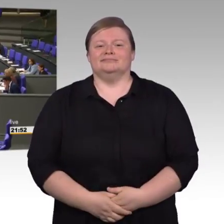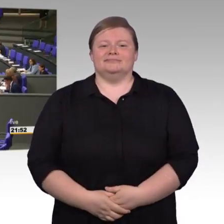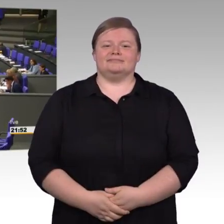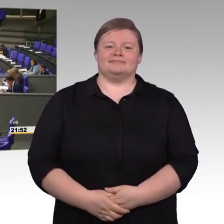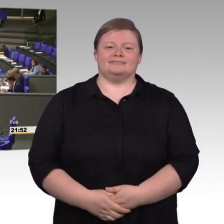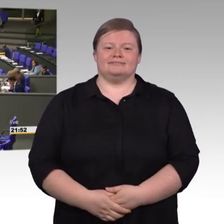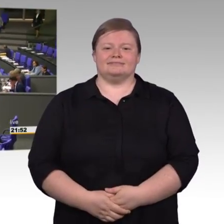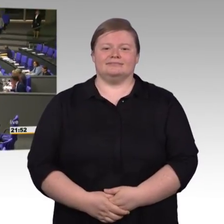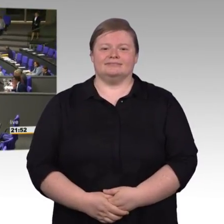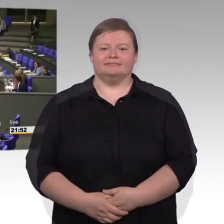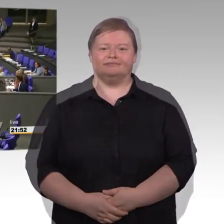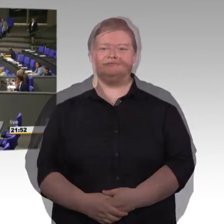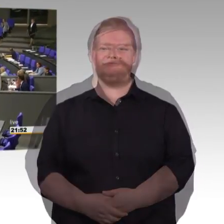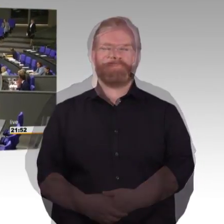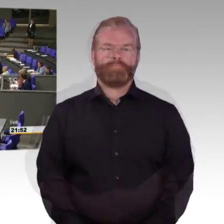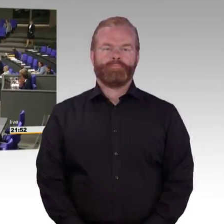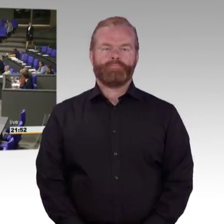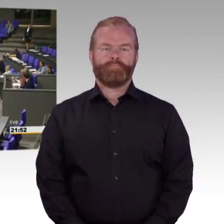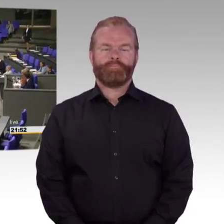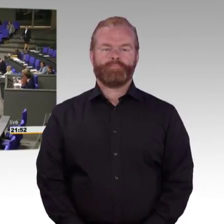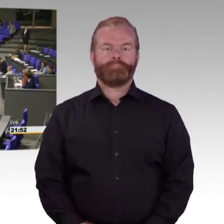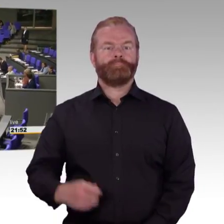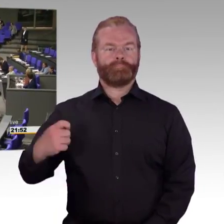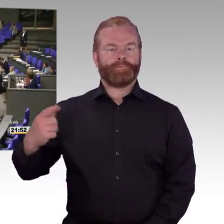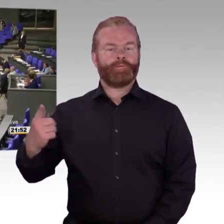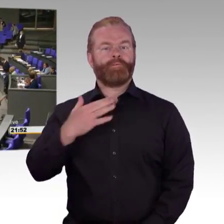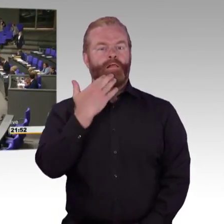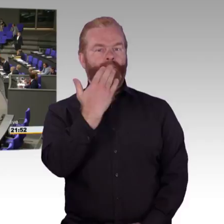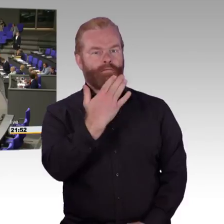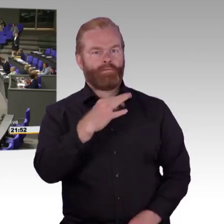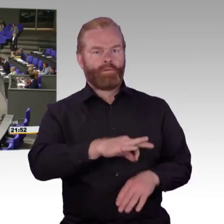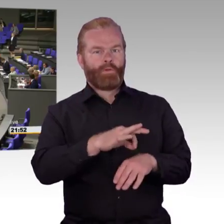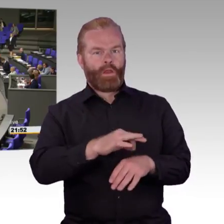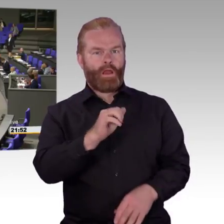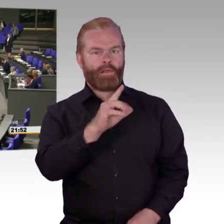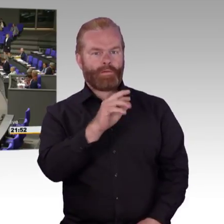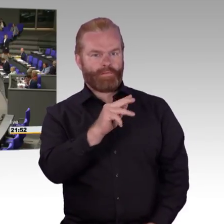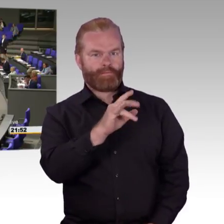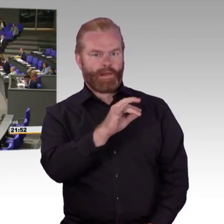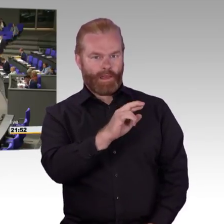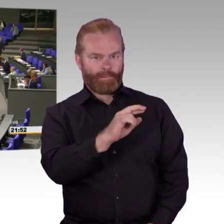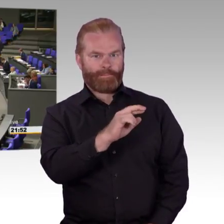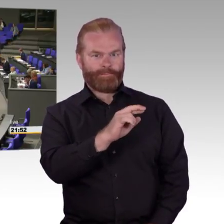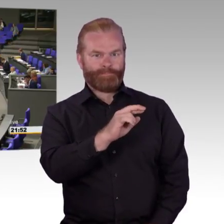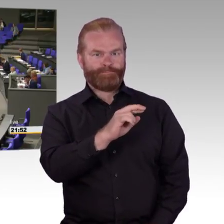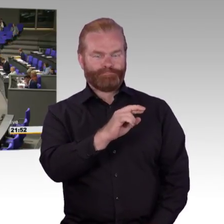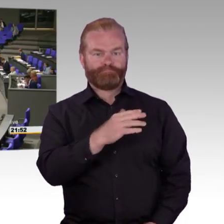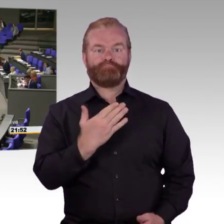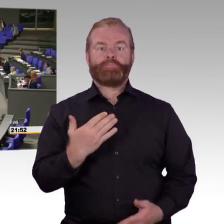Hochverehrte Präsidentin, meine sehr geehrten Kolleginnen und Kollegen. Das ist nun heute das vorläufige Ende eines relativ